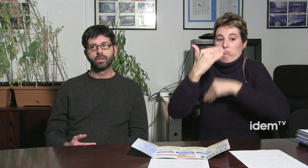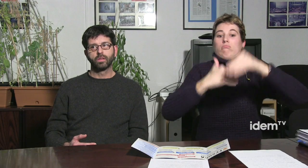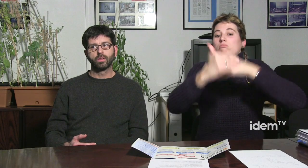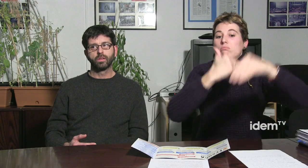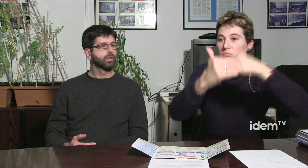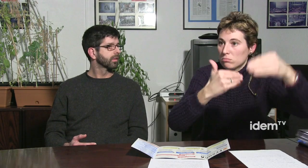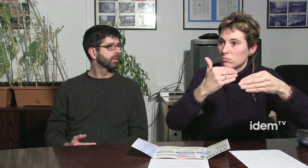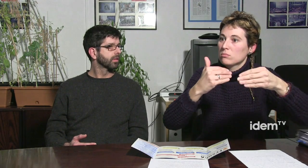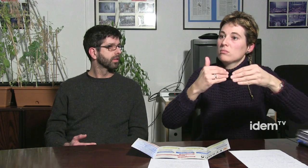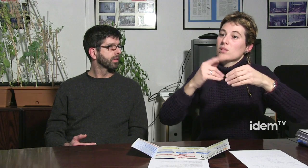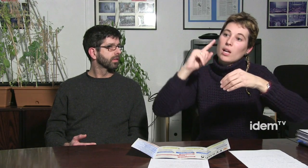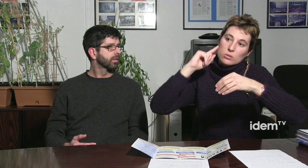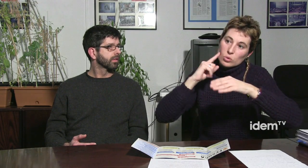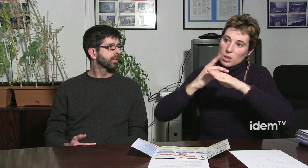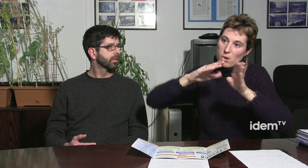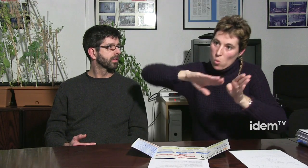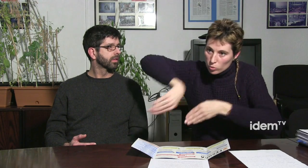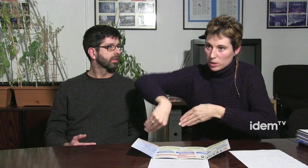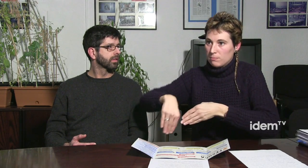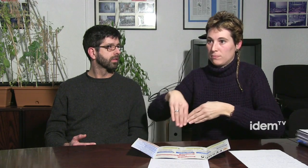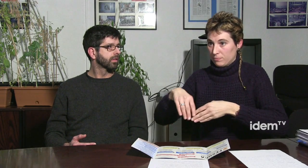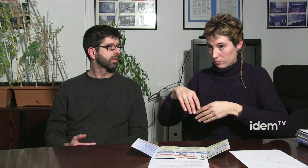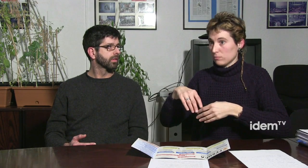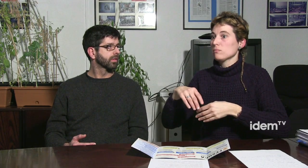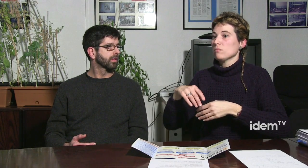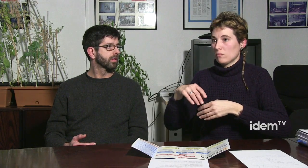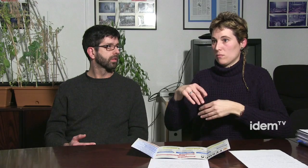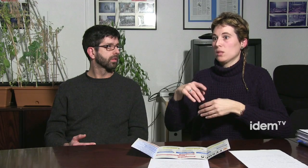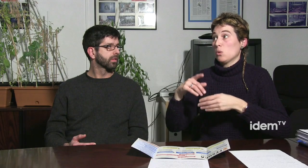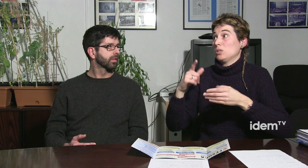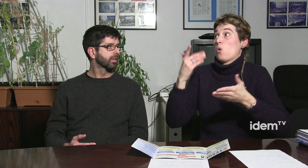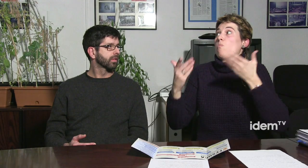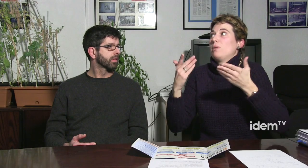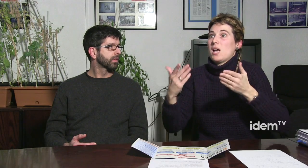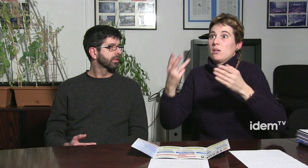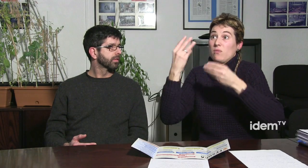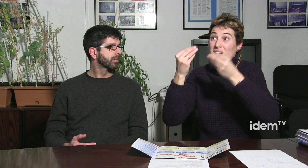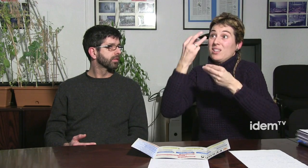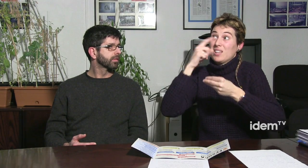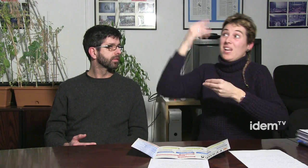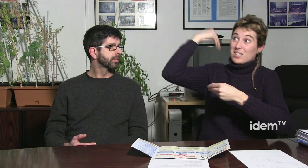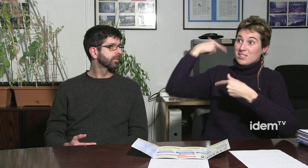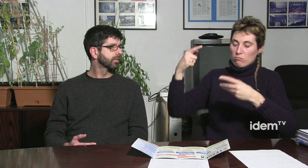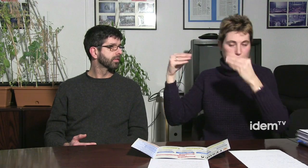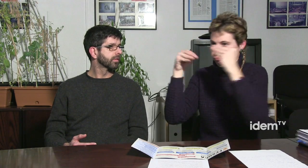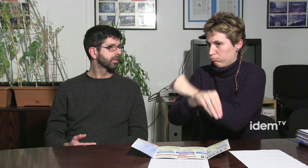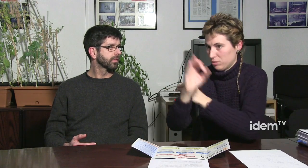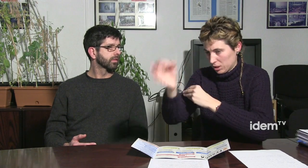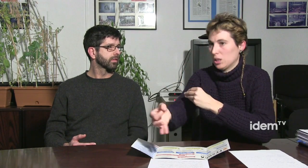Jo crec que les persones uïdores han anat per d'endavant, no? Perquè les persones sordes sempre hem arribat les últimes en